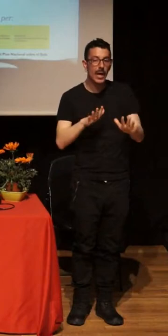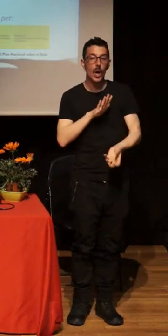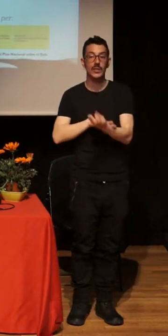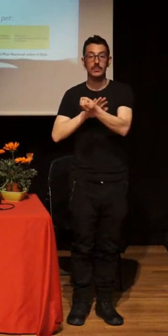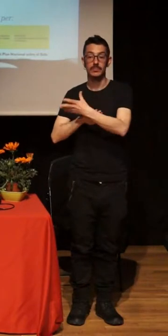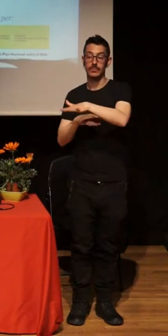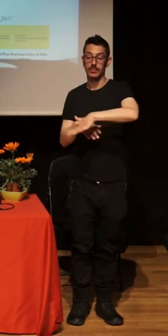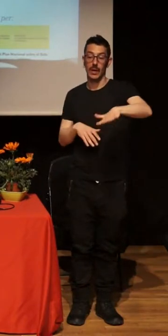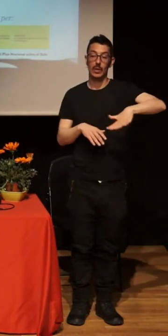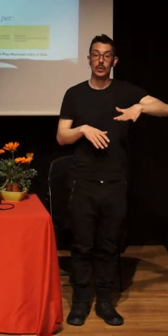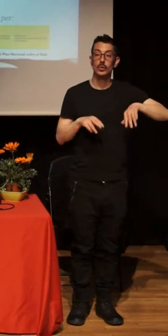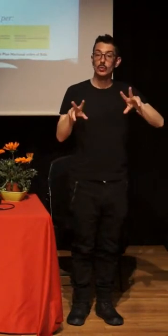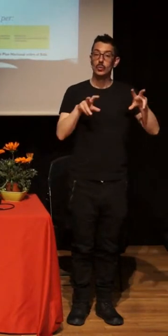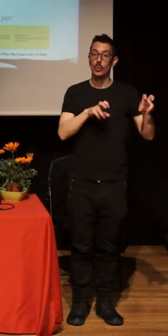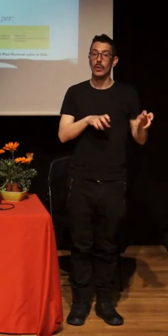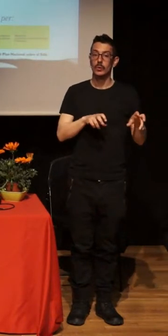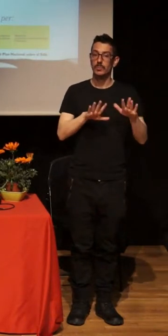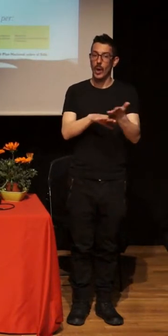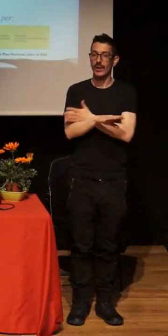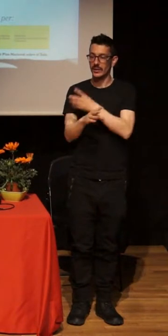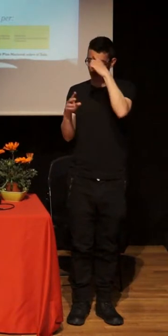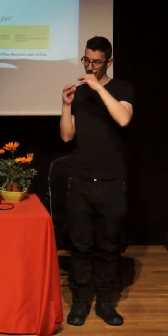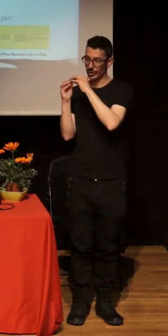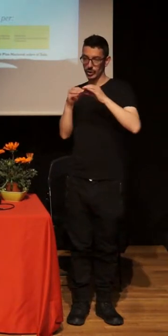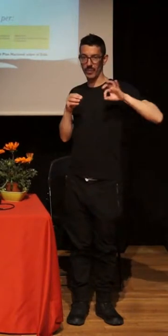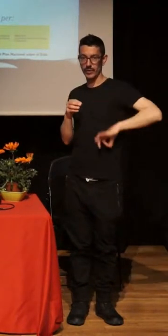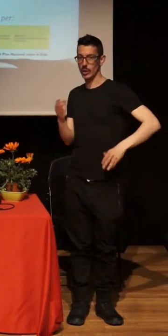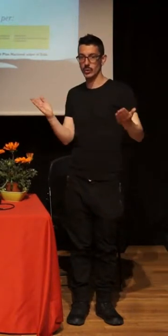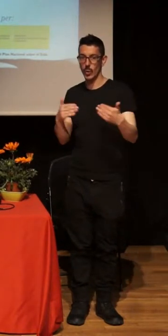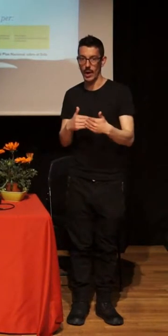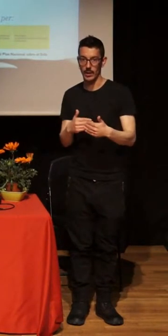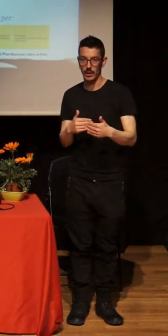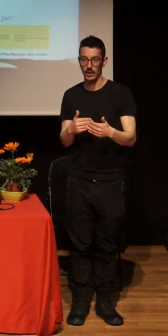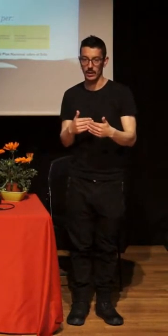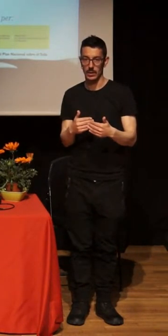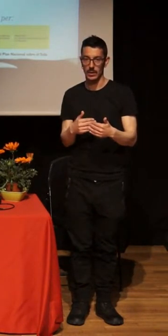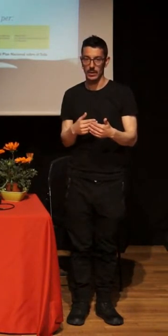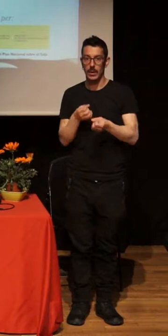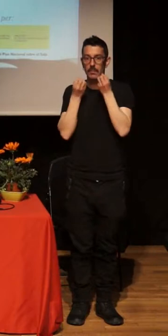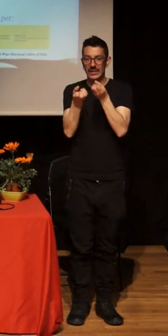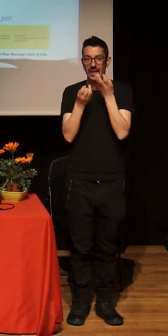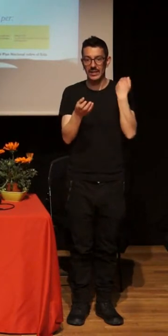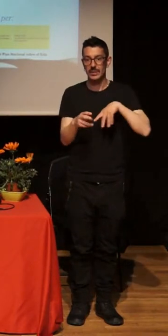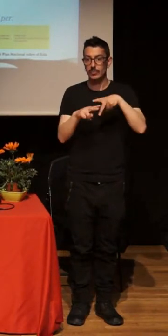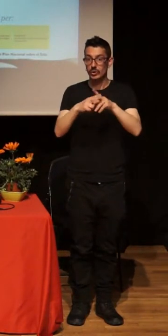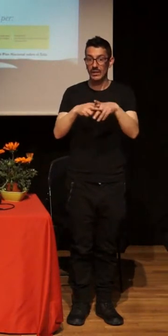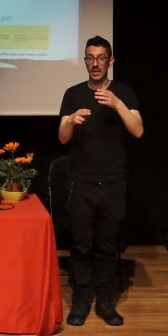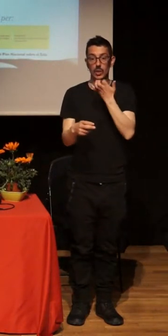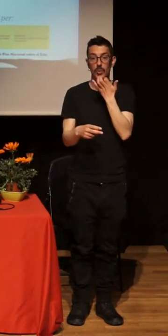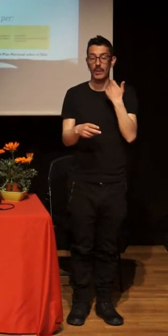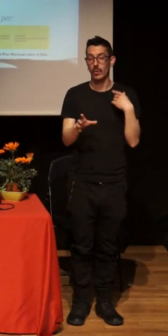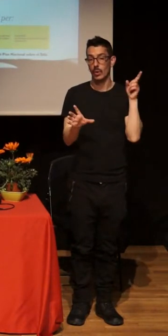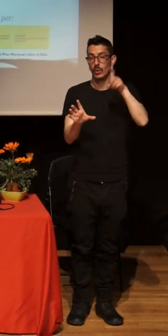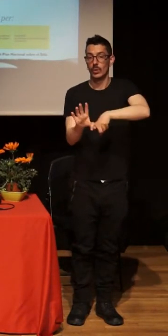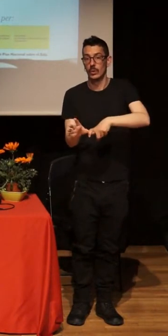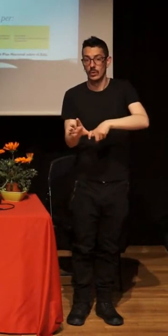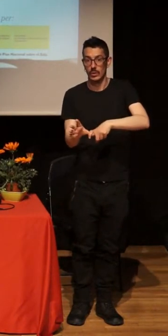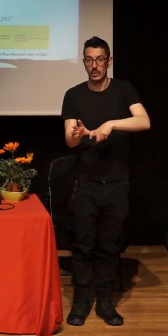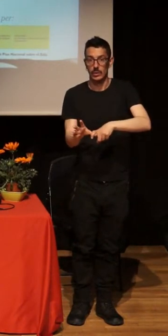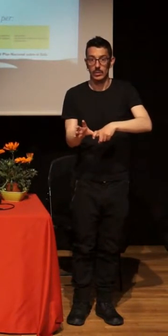asisto a talleres de prevención sexual del VIH cuyos mensajes no tienen nada que ver con los que estoy dando en los talleres que hago yo, por ejemplo.